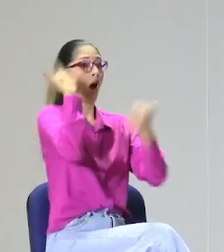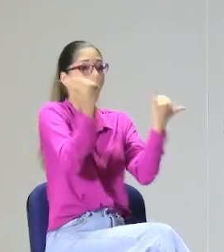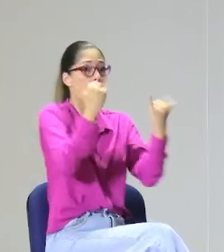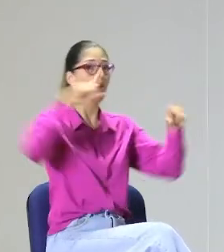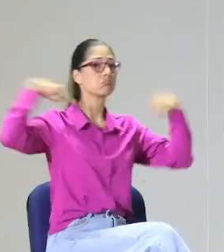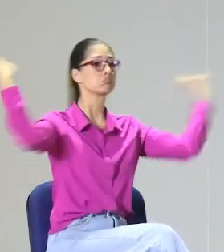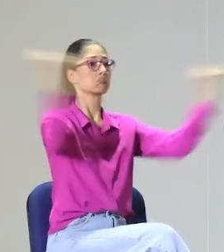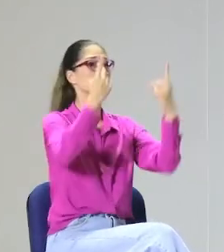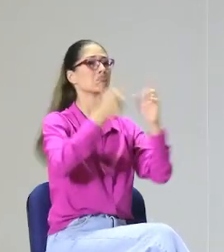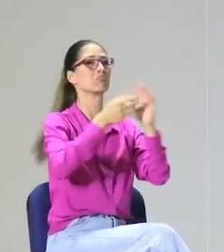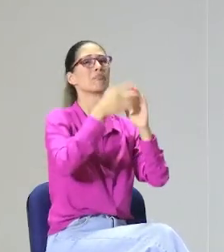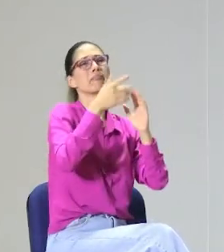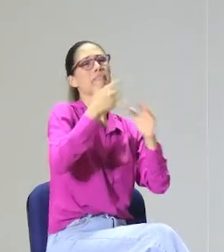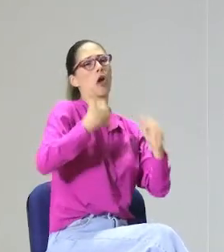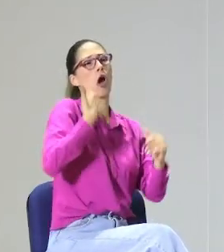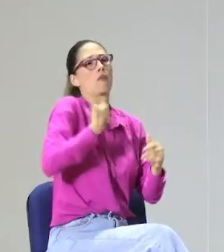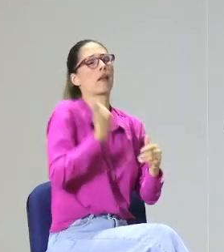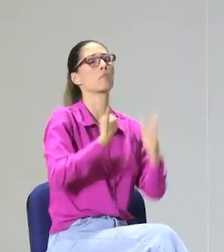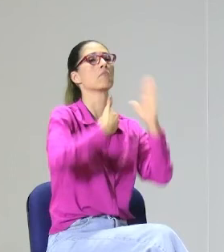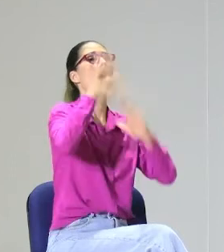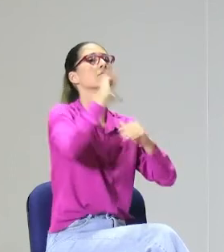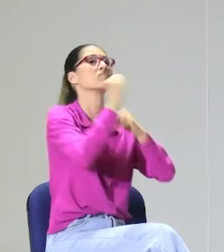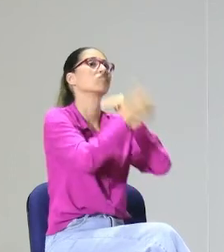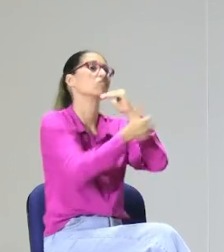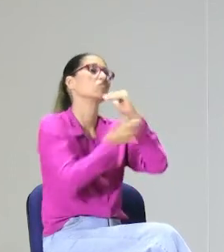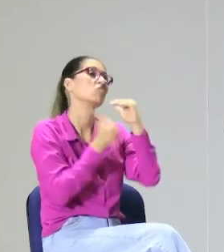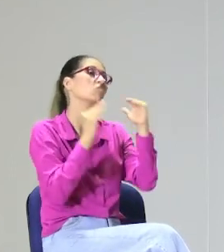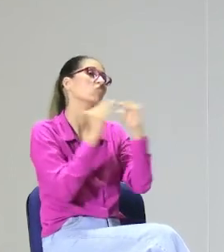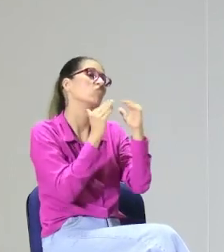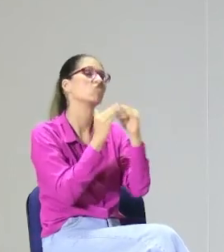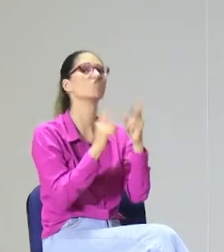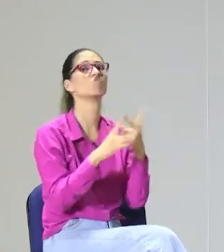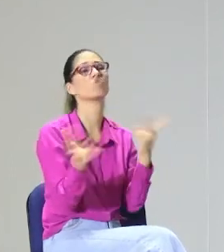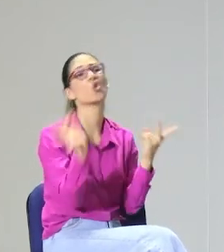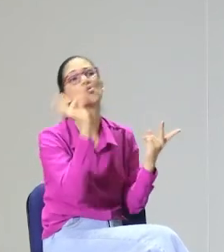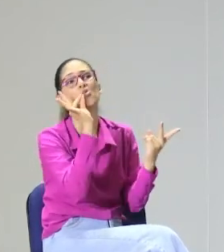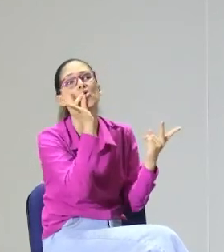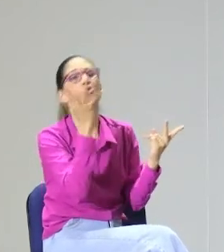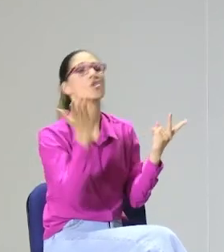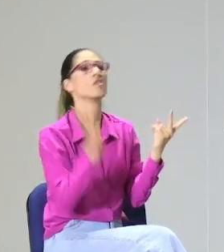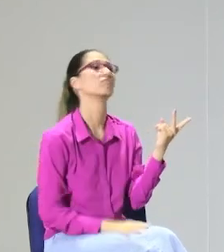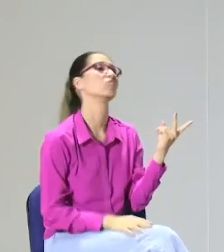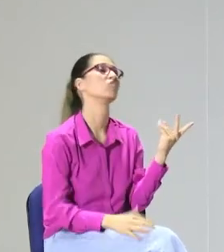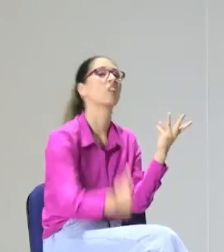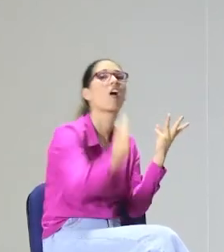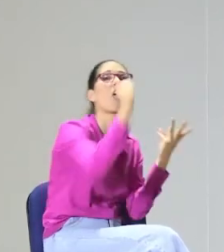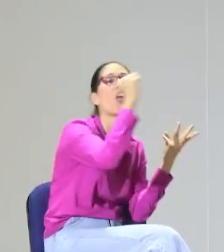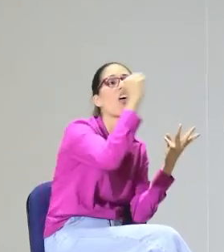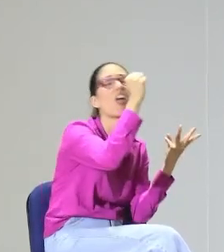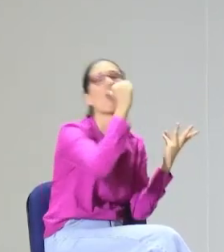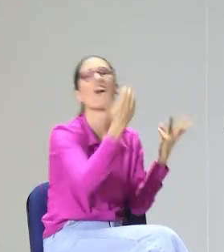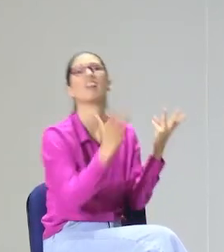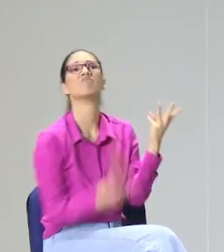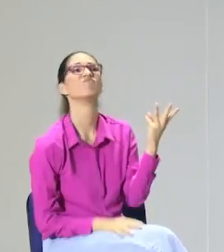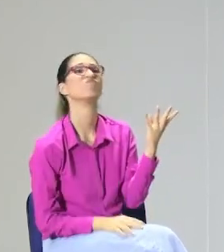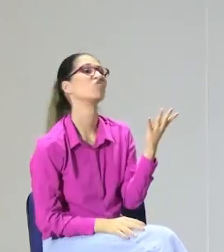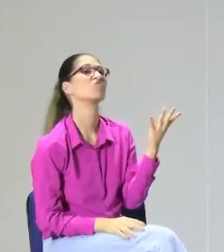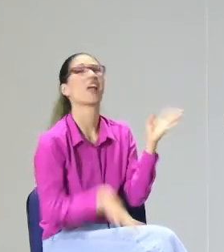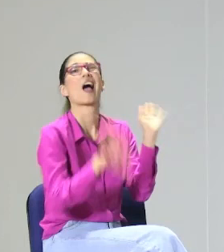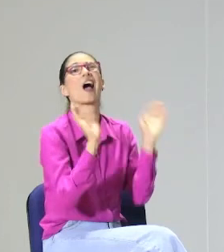pensarnos en los antecedentes. Anteriormente los jóvenes estaban hacinados en sus casas, o se